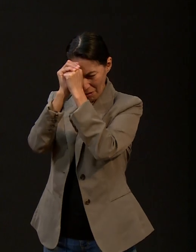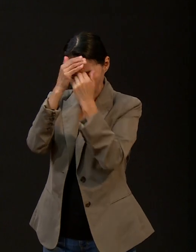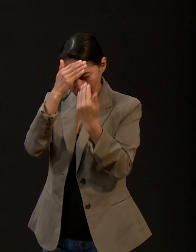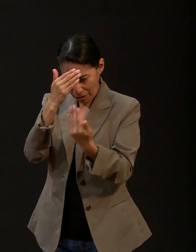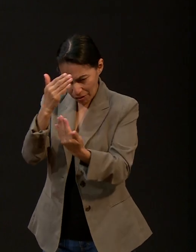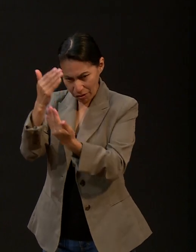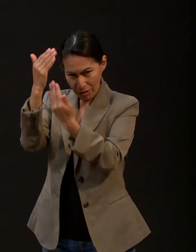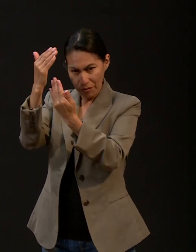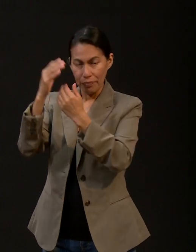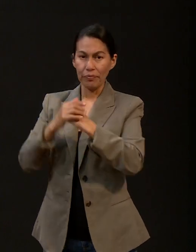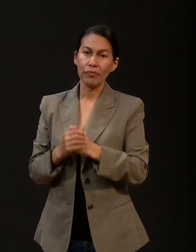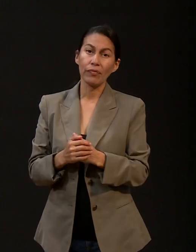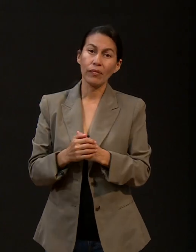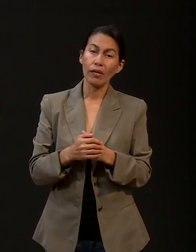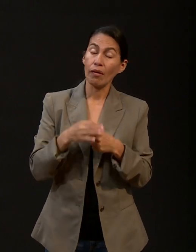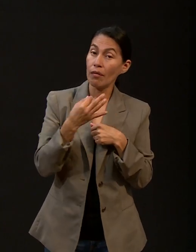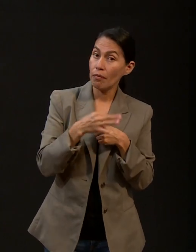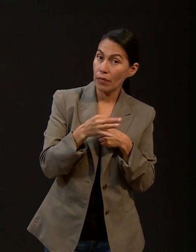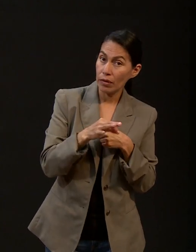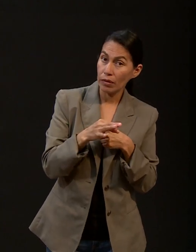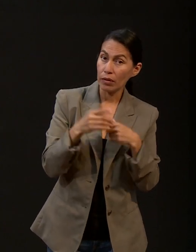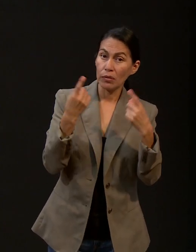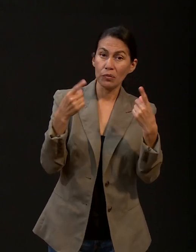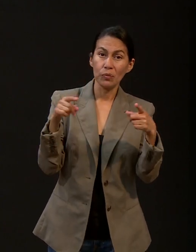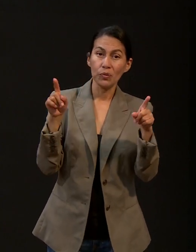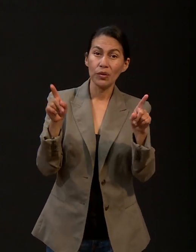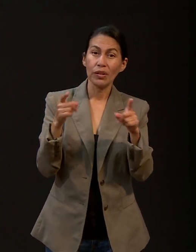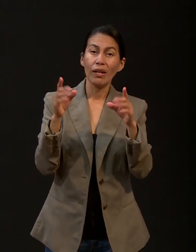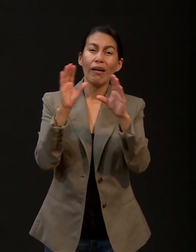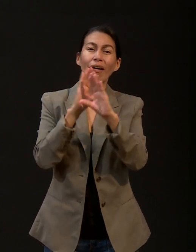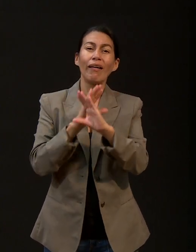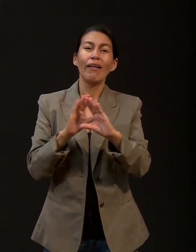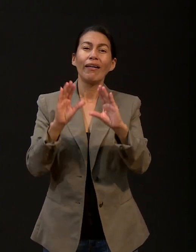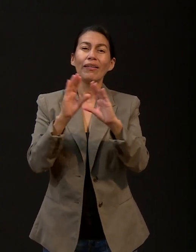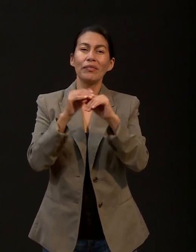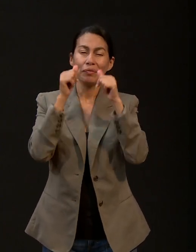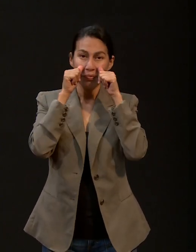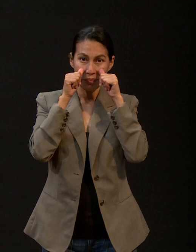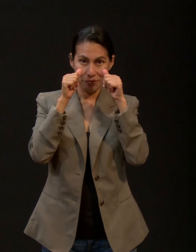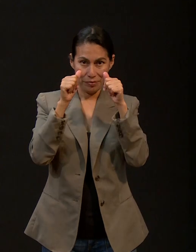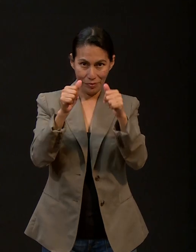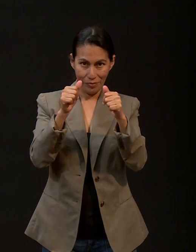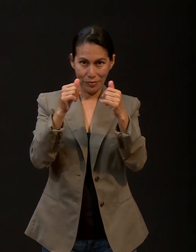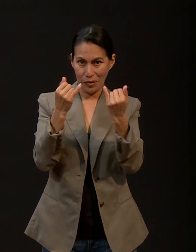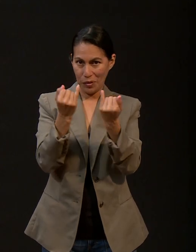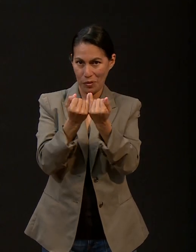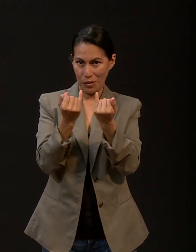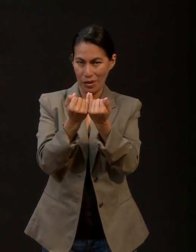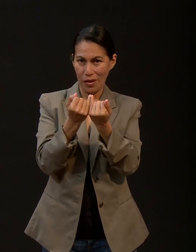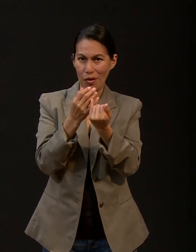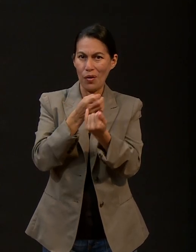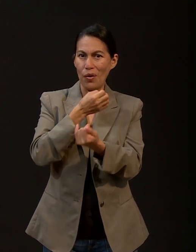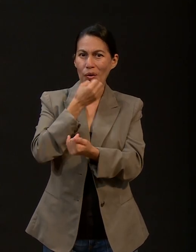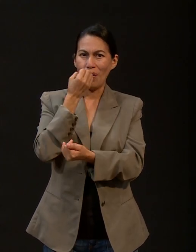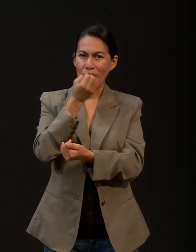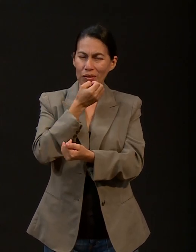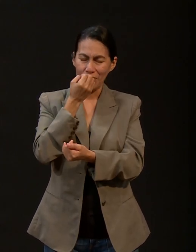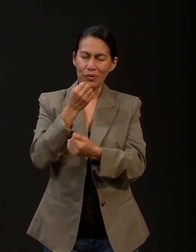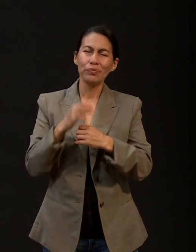escuchamos una melodía que nos eleva hasta el trono de la gracia de Dios, igual que la oración nos eleva, vamos a